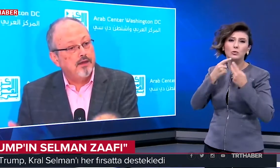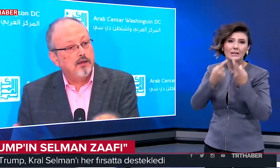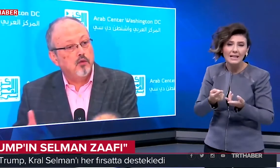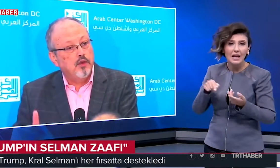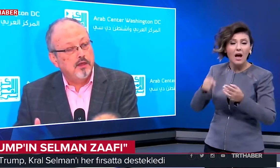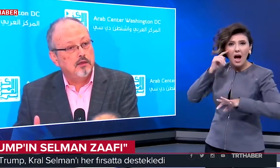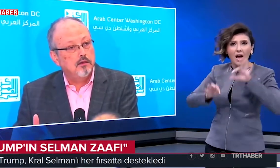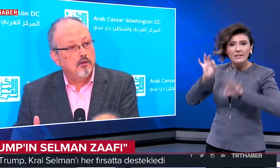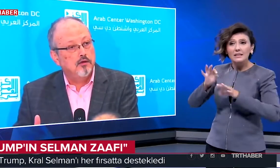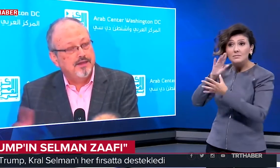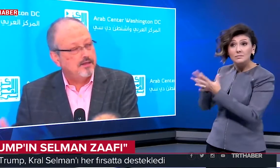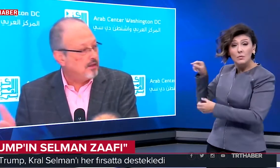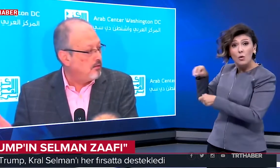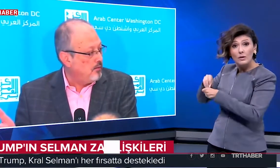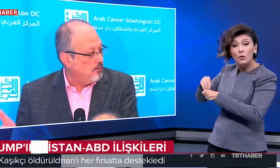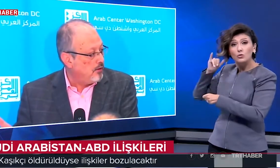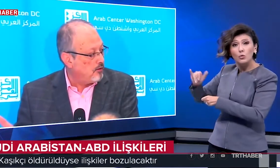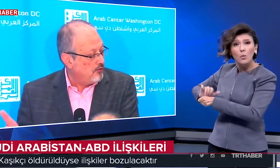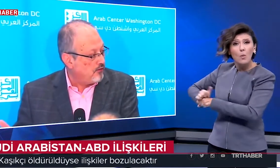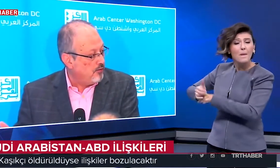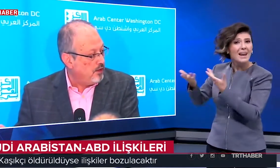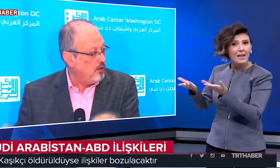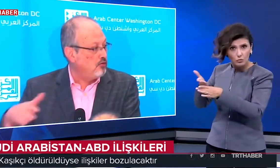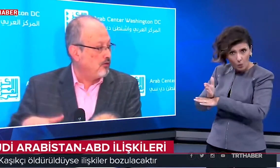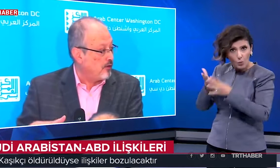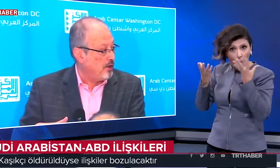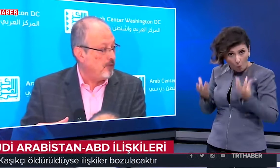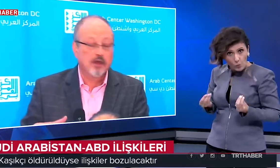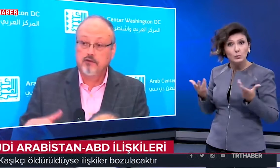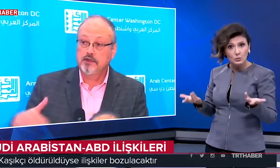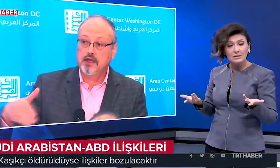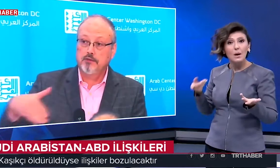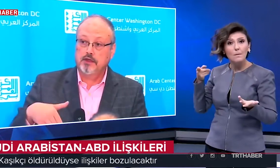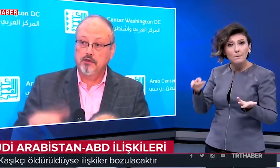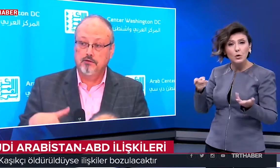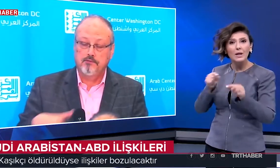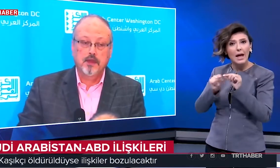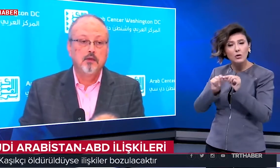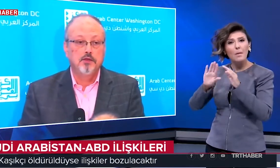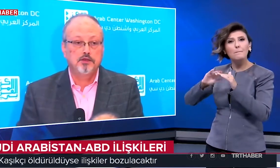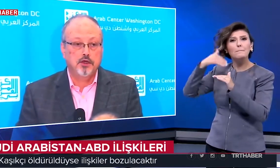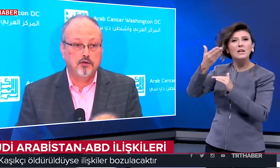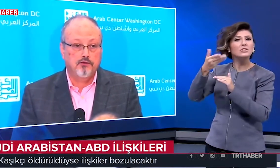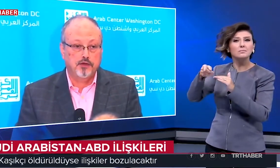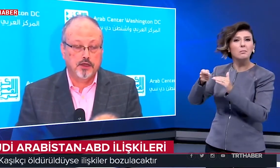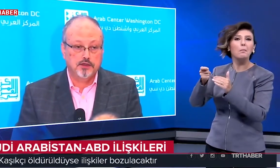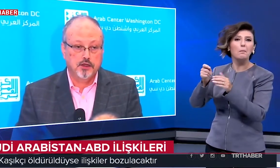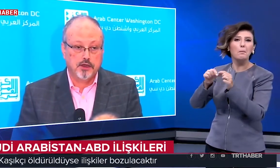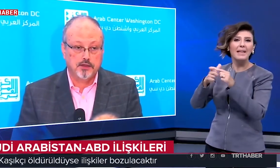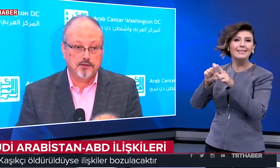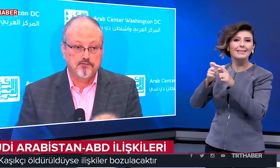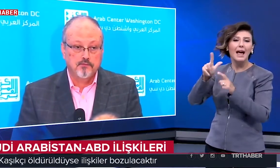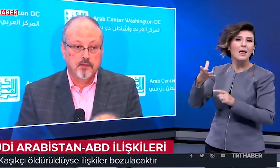Analizde, Kaşıkçı'ya yönelik yapılan kötü muamele iddialarının doğru olması durumunda, bunun ekonomik ya da başka türlü bedellerinin olacağı